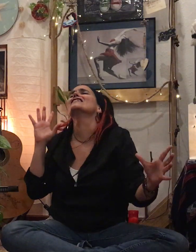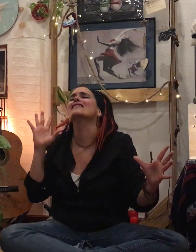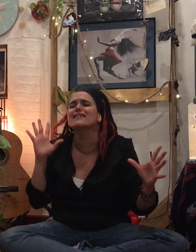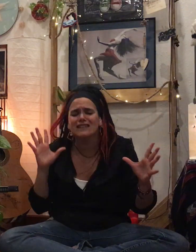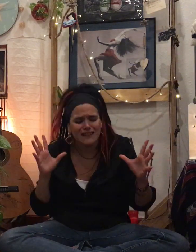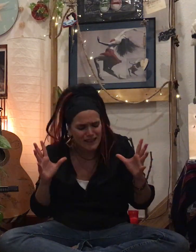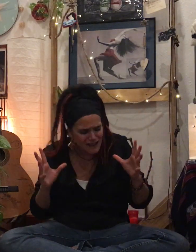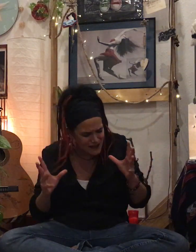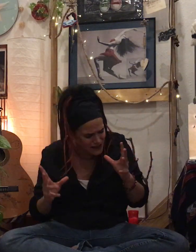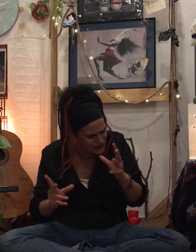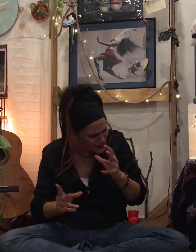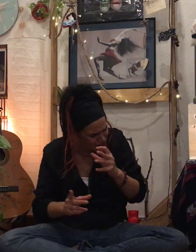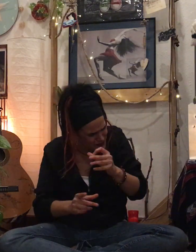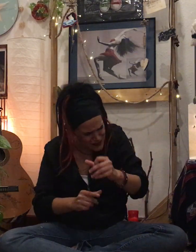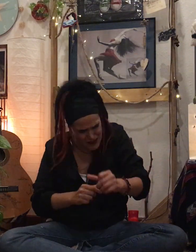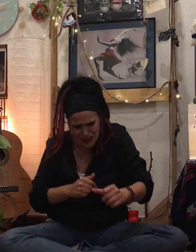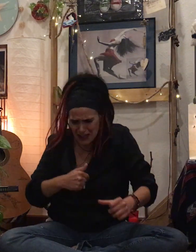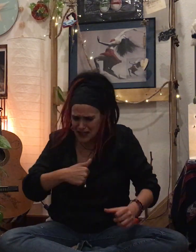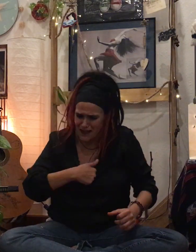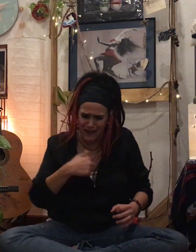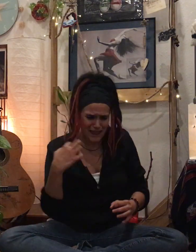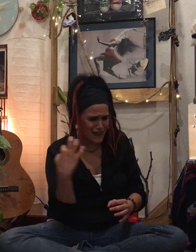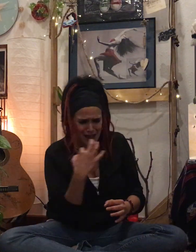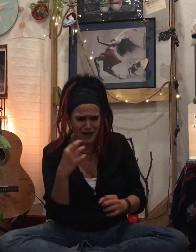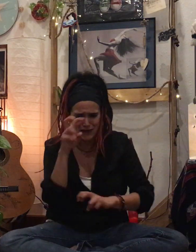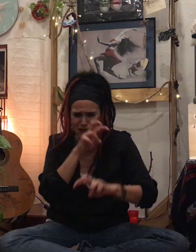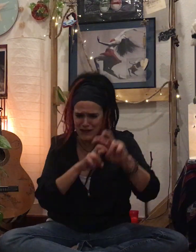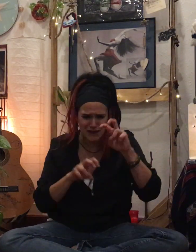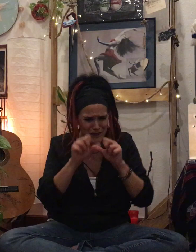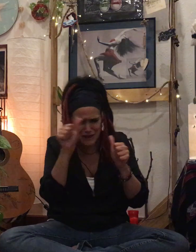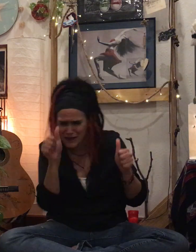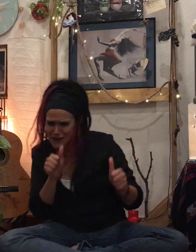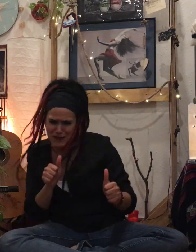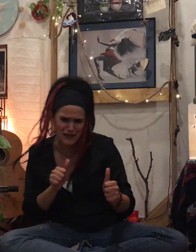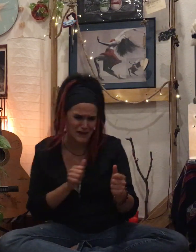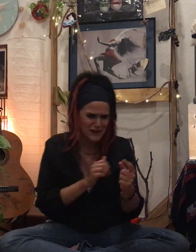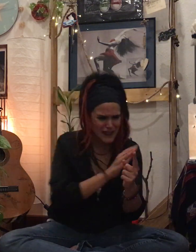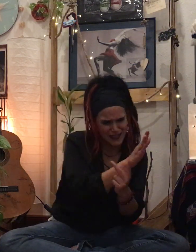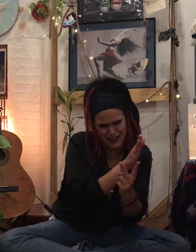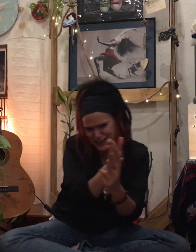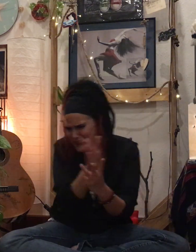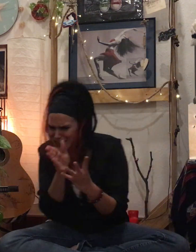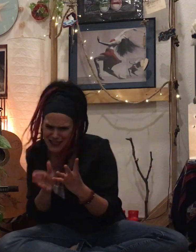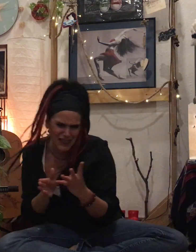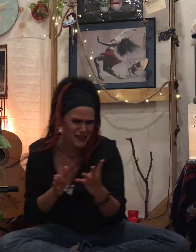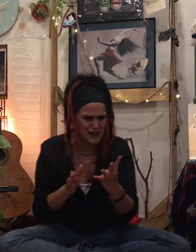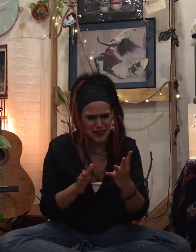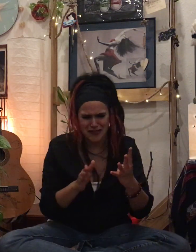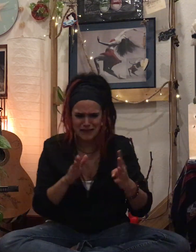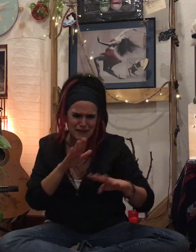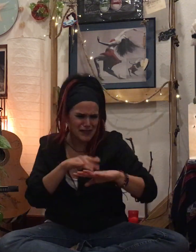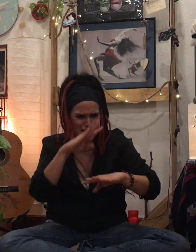De alguna manera tendré que